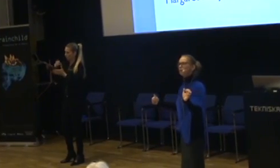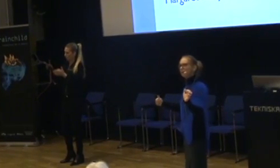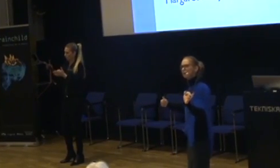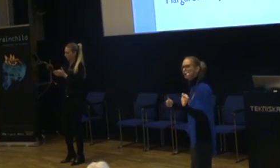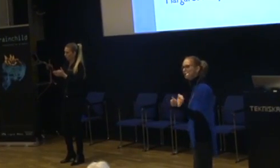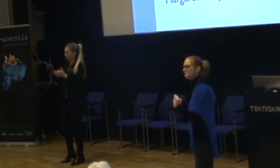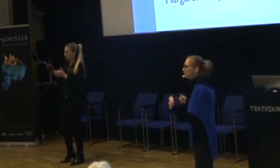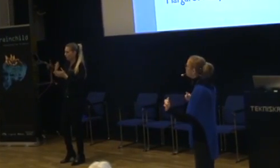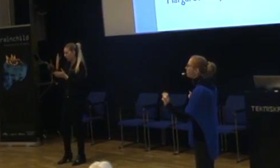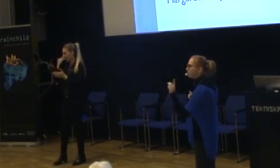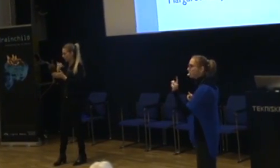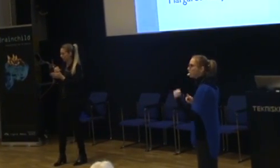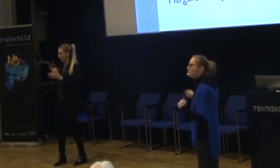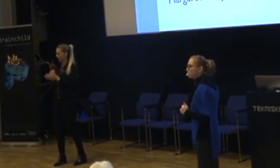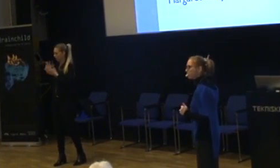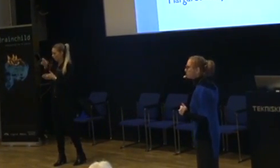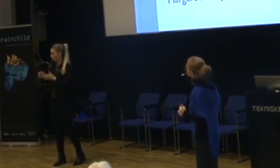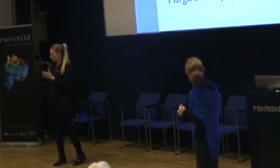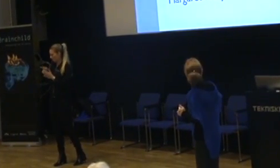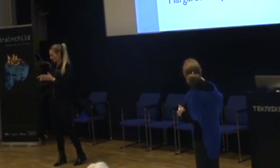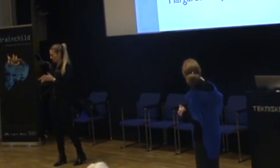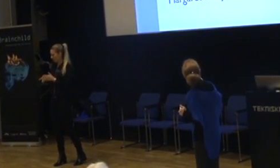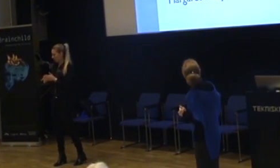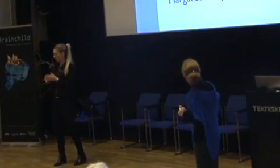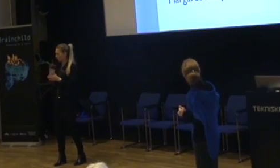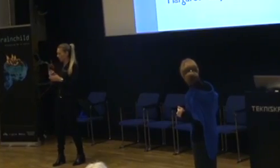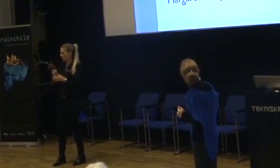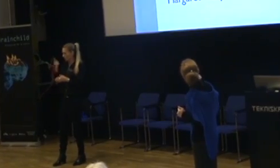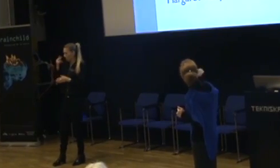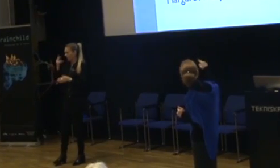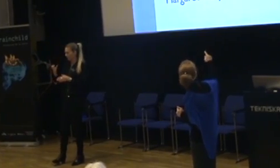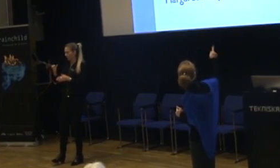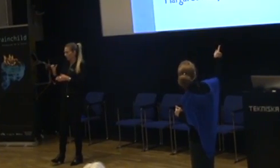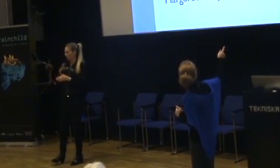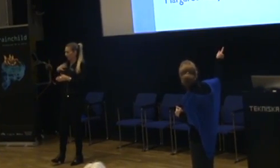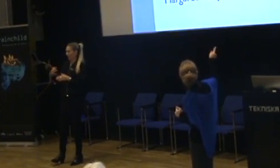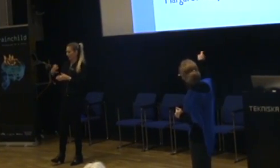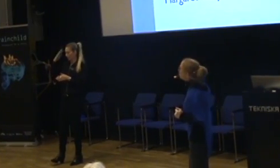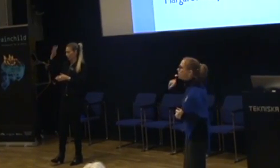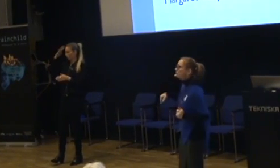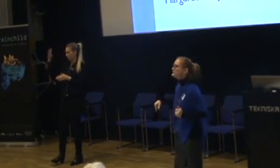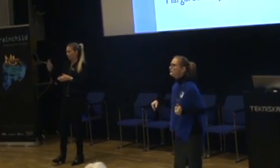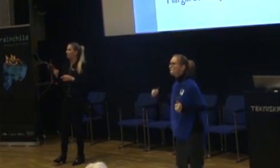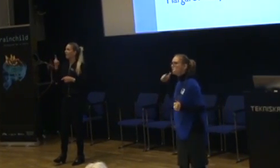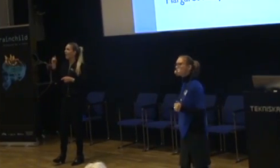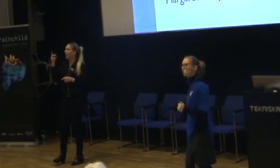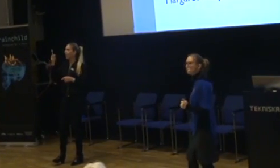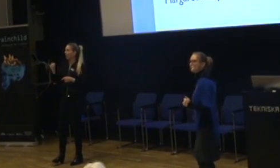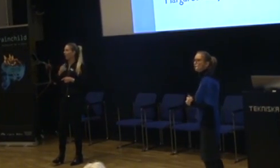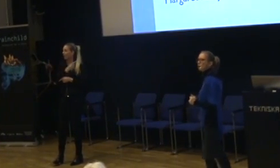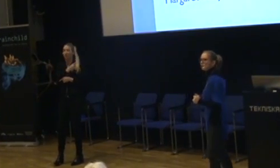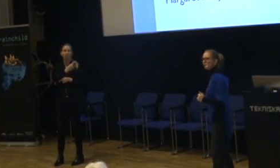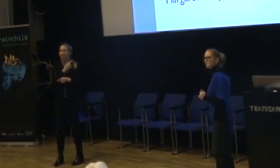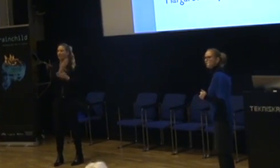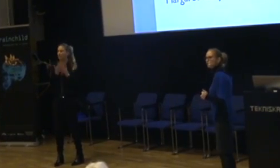Det är inte alltid att gå in i skräckscenarierna. Men han är förmodligen en imagination-person. Laura. Är